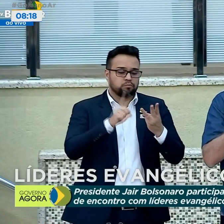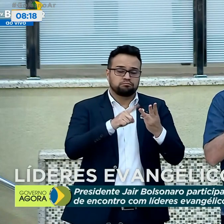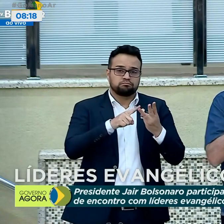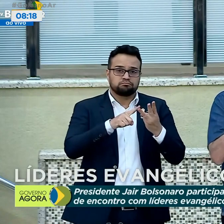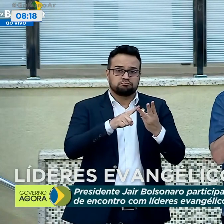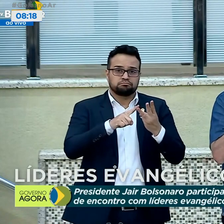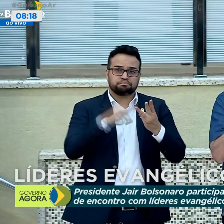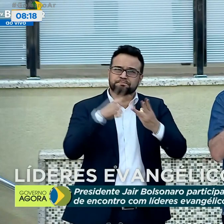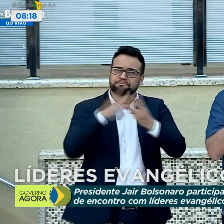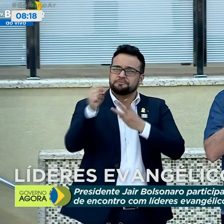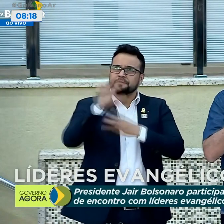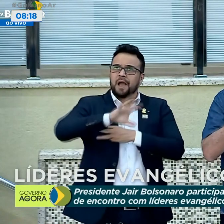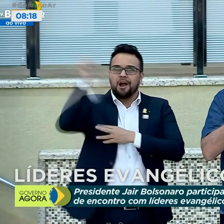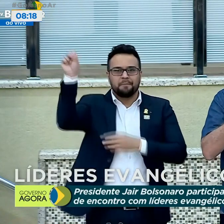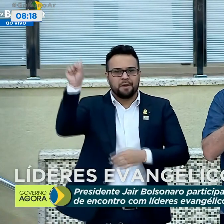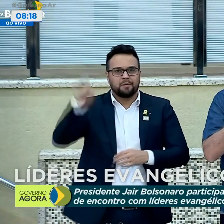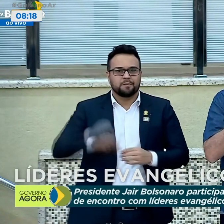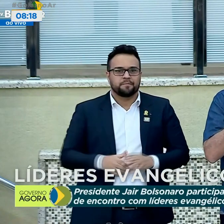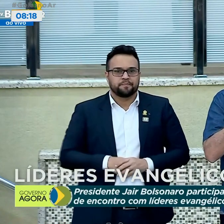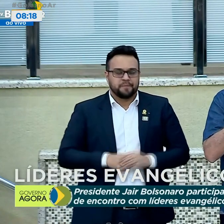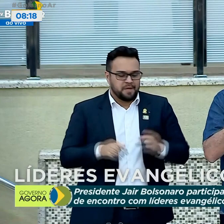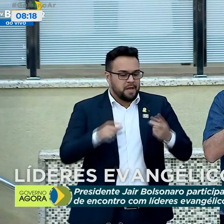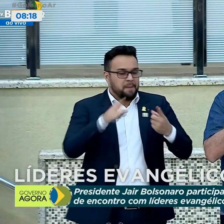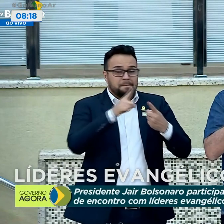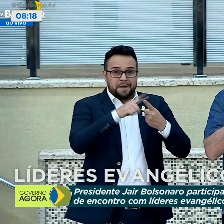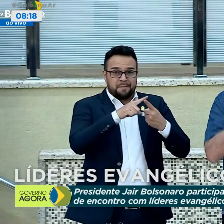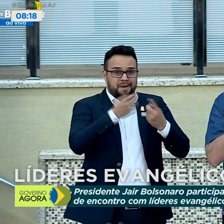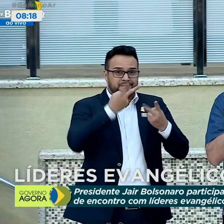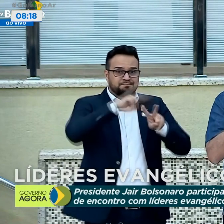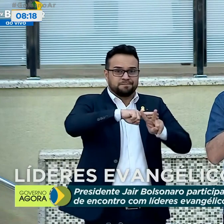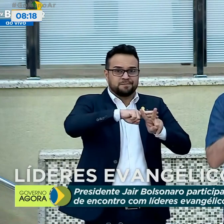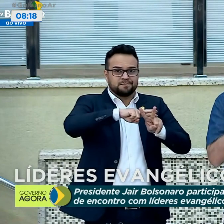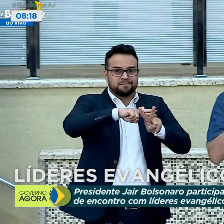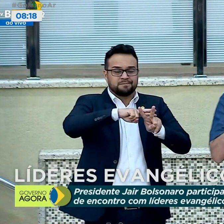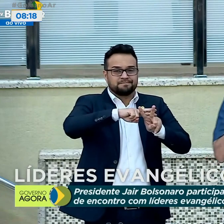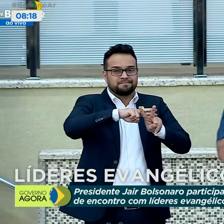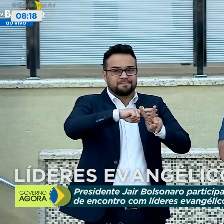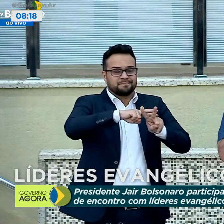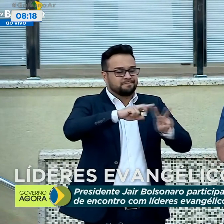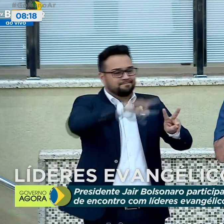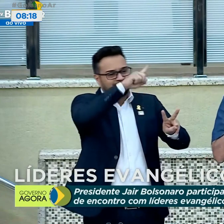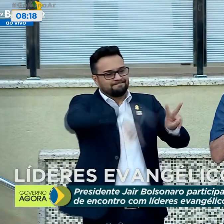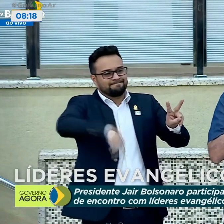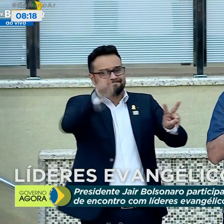Podem ter certeza, a primeira alternativa, preso, não existe.